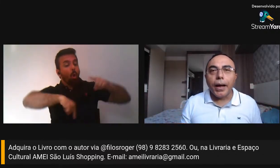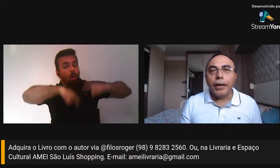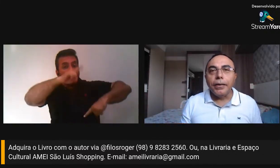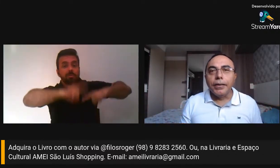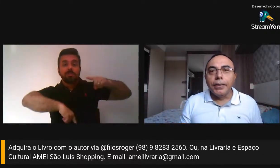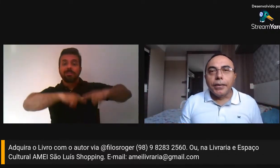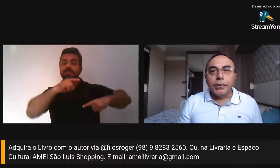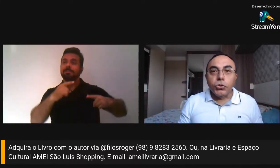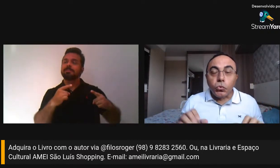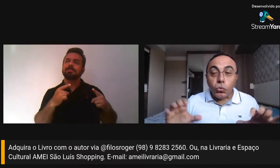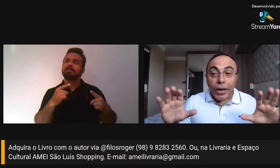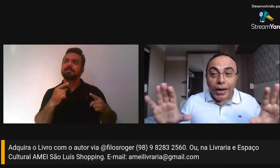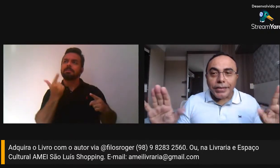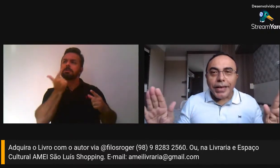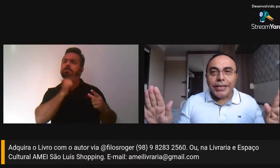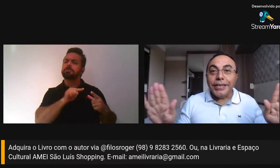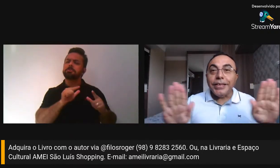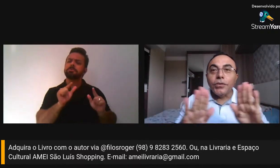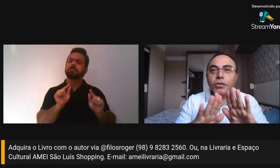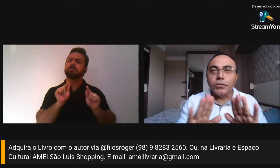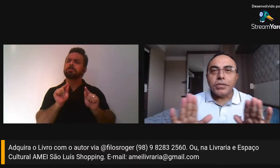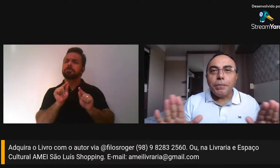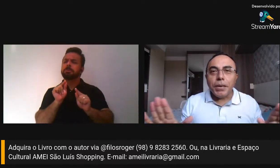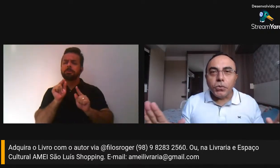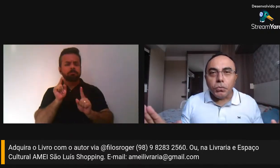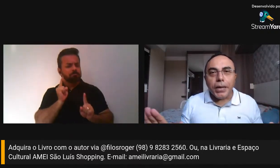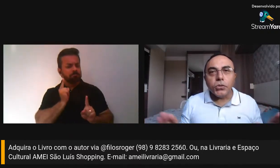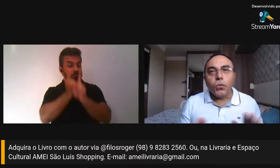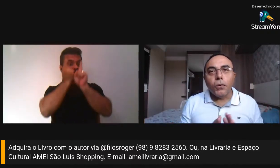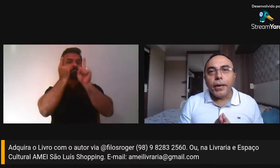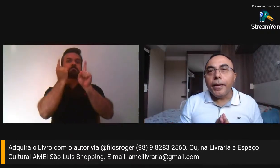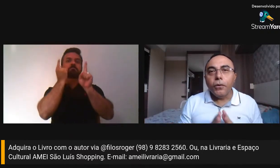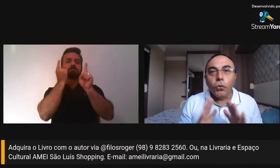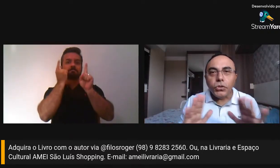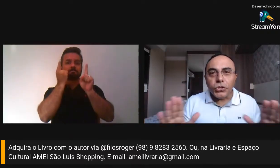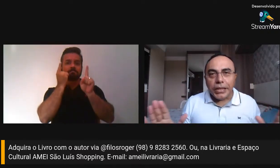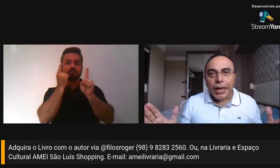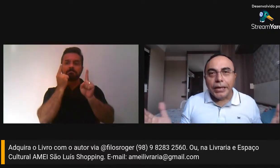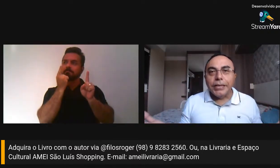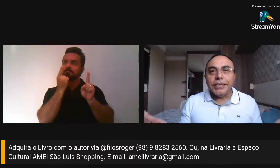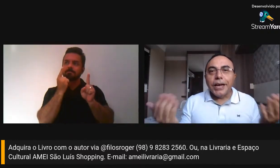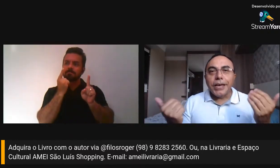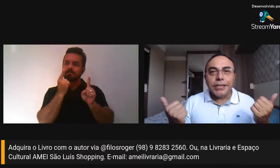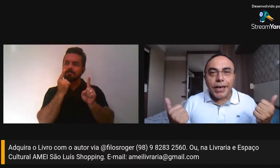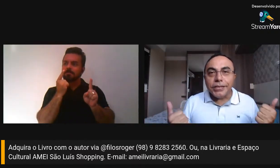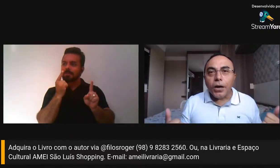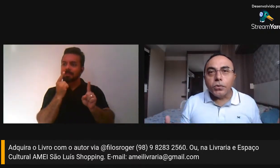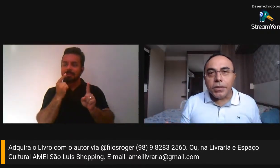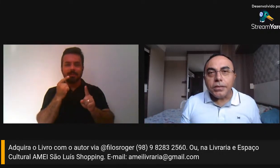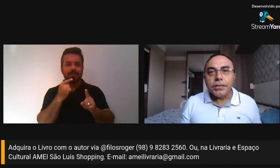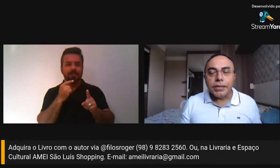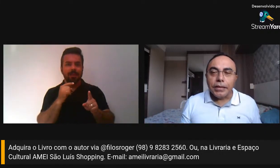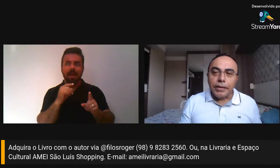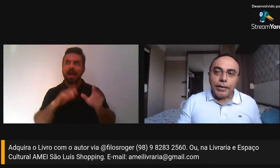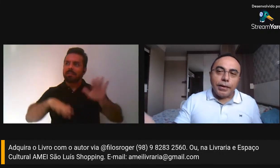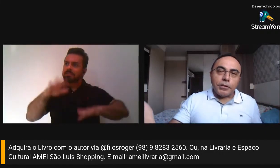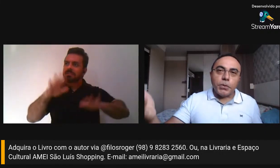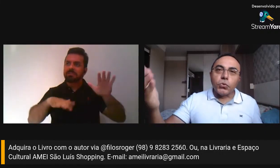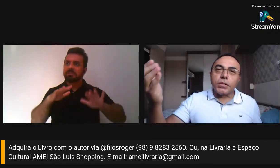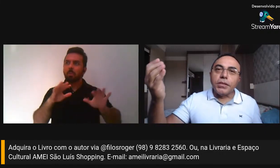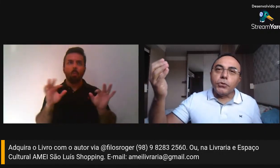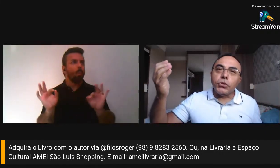algum lugar, de um lugar até que nós não sabemos mais qual é, onde está, e daí a ideia de ausência,